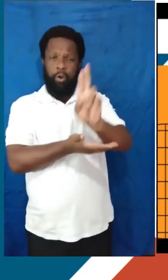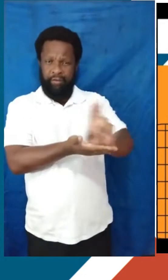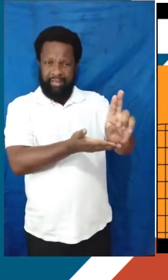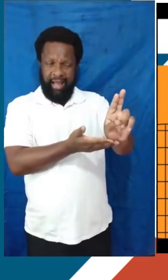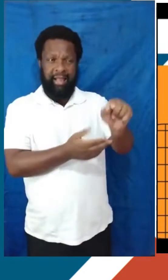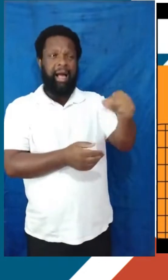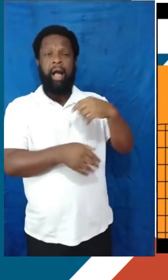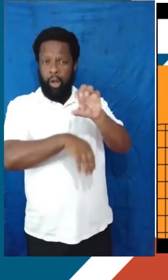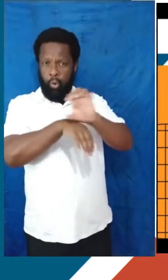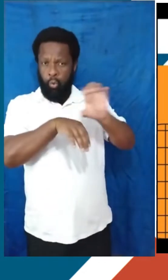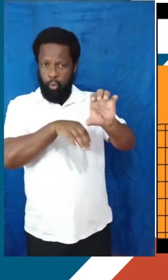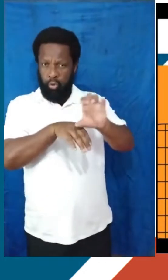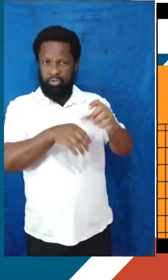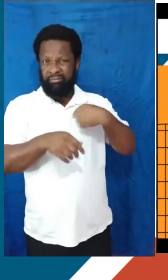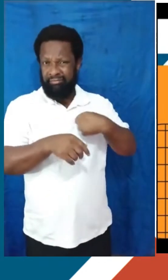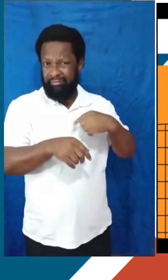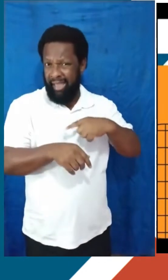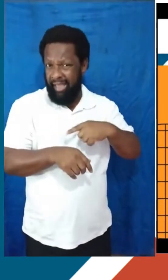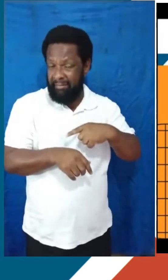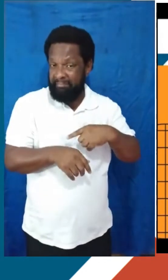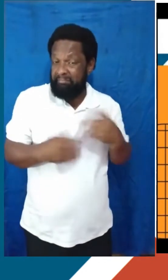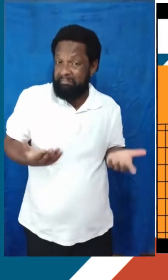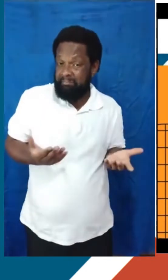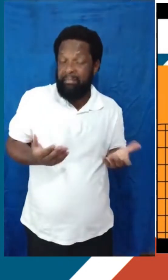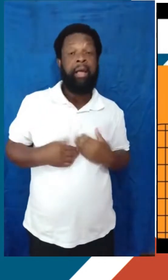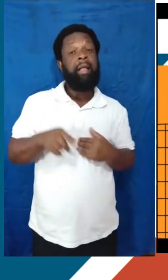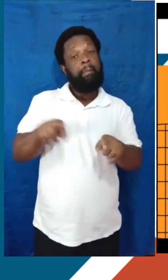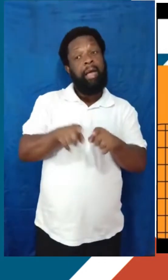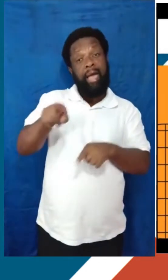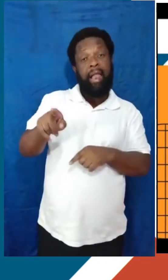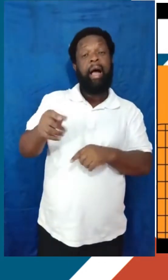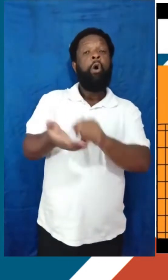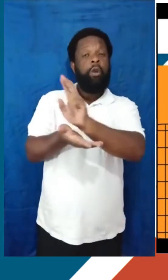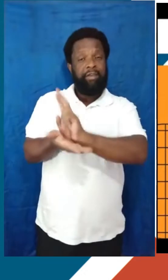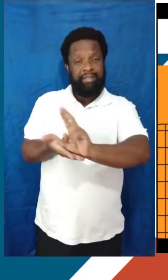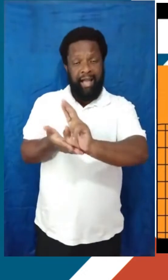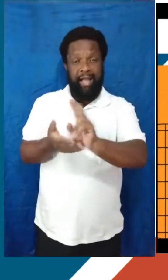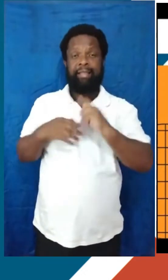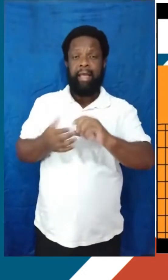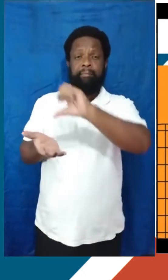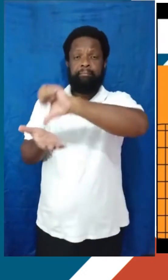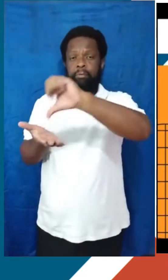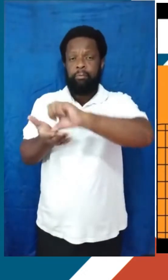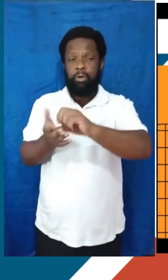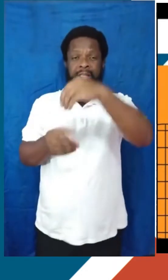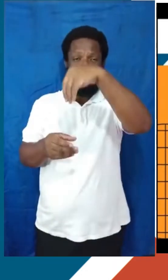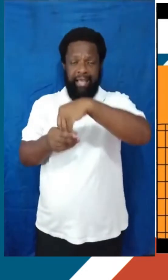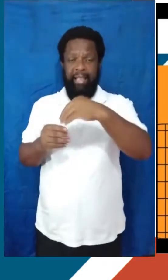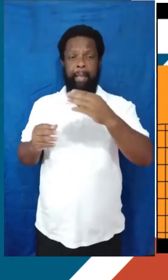que eu desejo? Outra questão, será que a universidade que eu quero tem um campus na minha cidade? Ou será que eu vou ter que me mudar